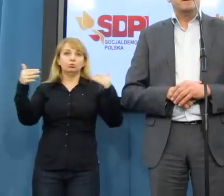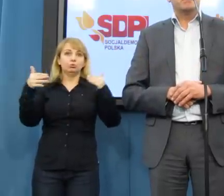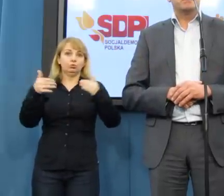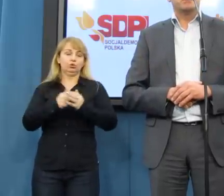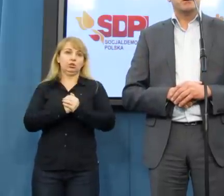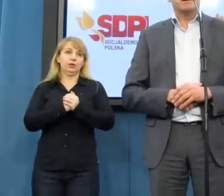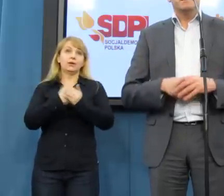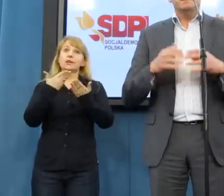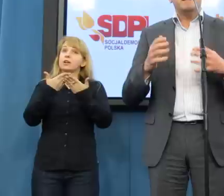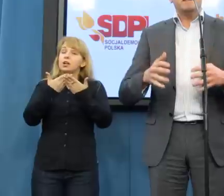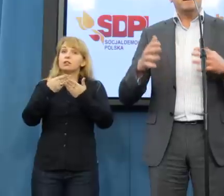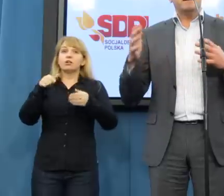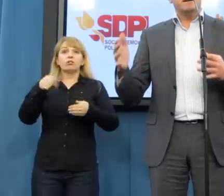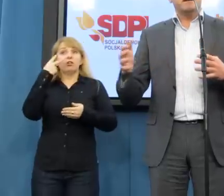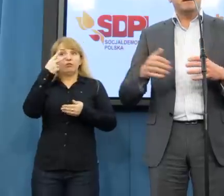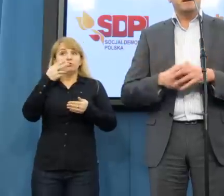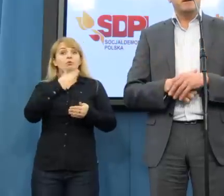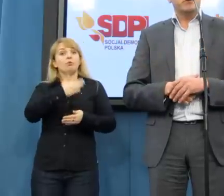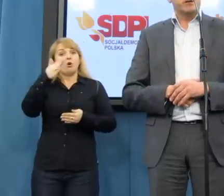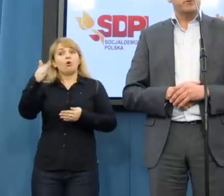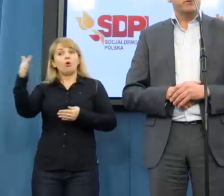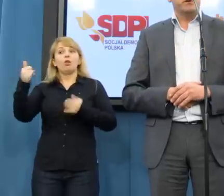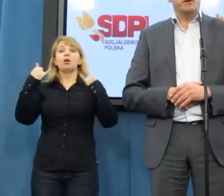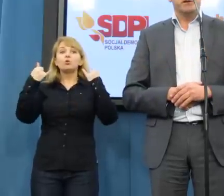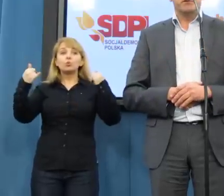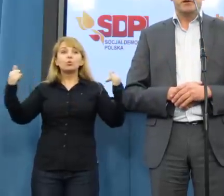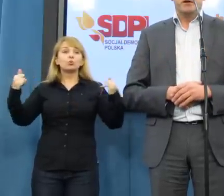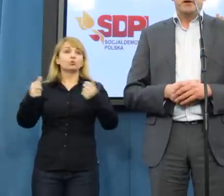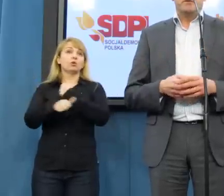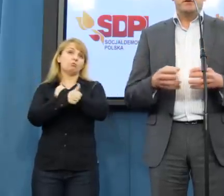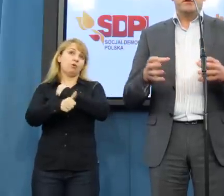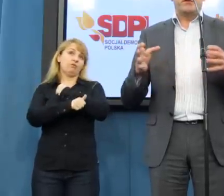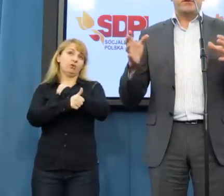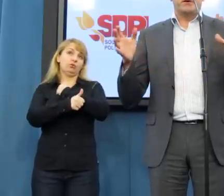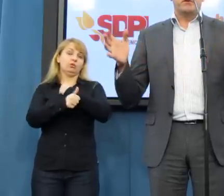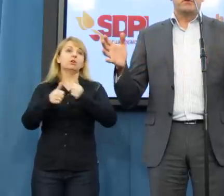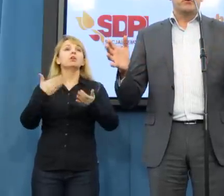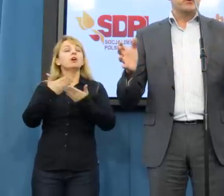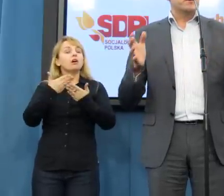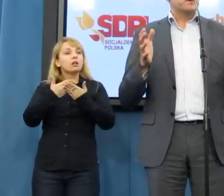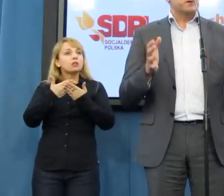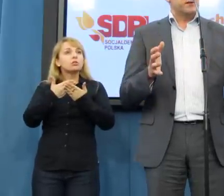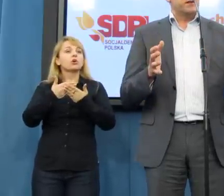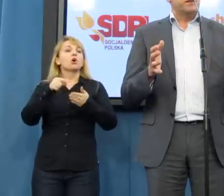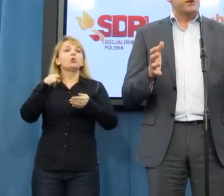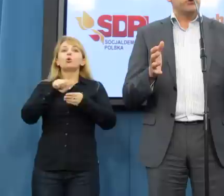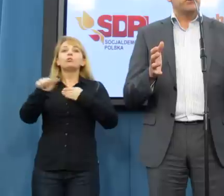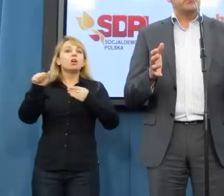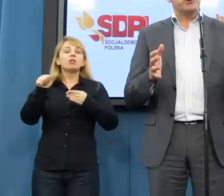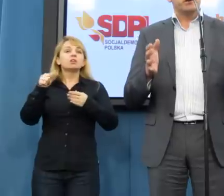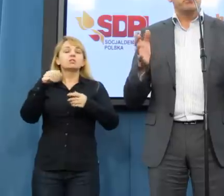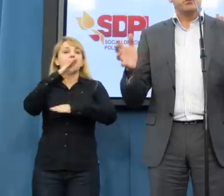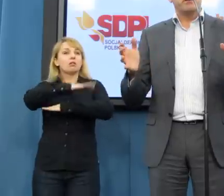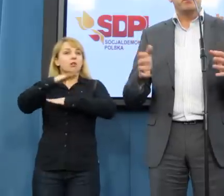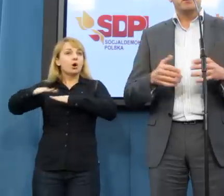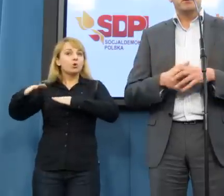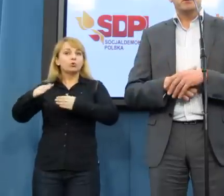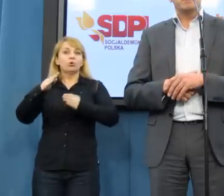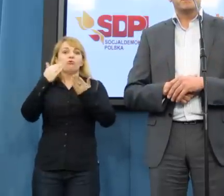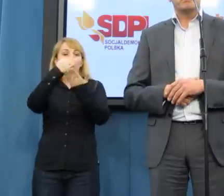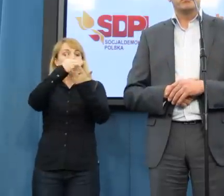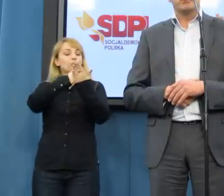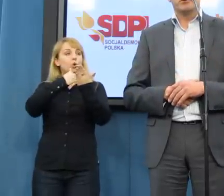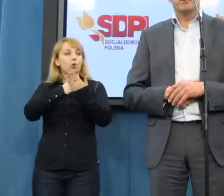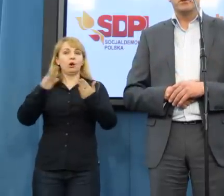naszych drogach i tak dalej, i tak dalej można by wymieniać. Więc konkludując, to nie żaden narodowy program poprawy